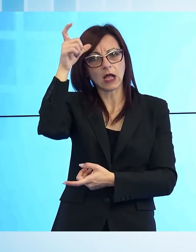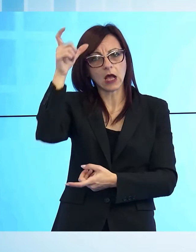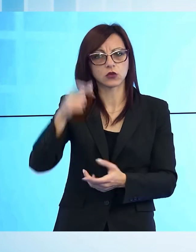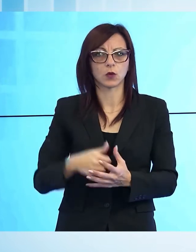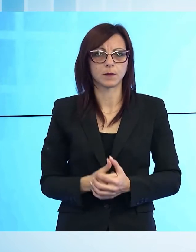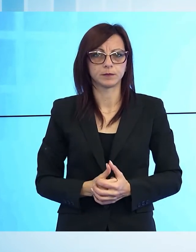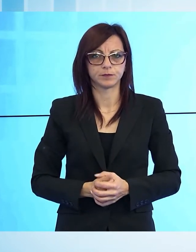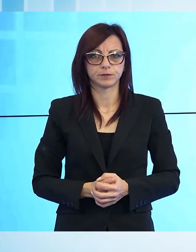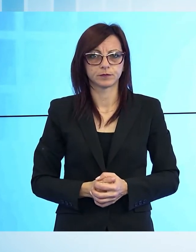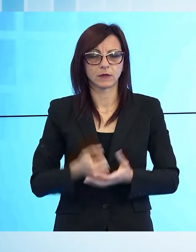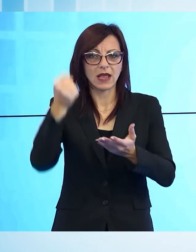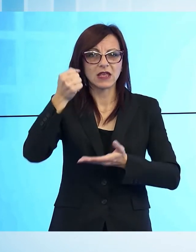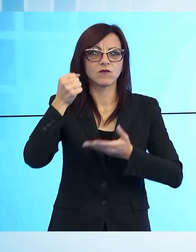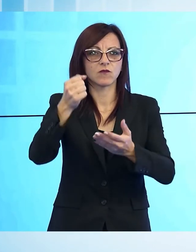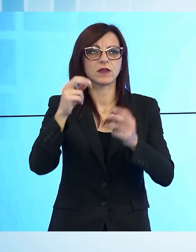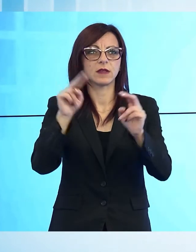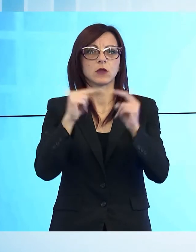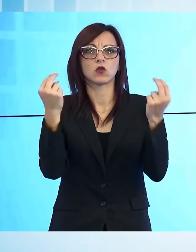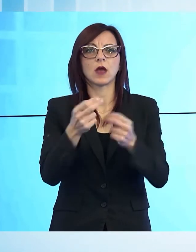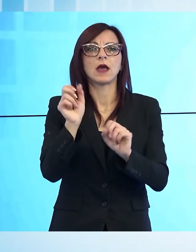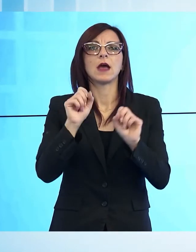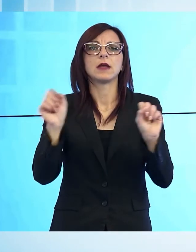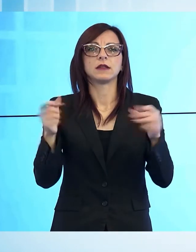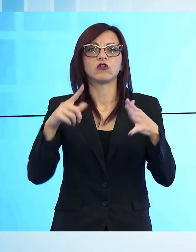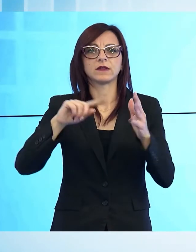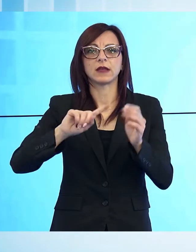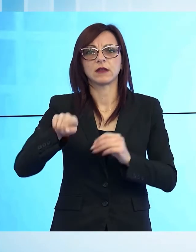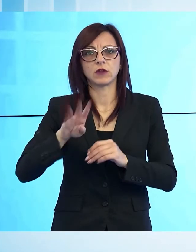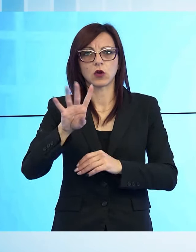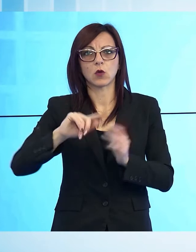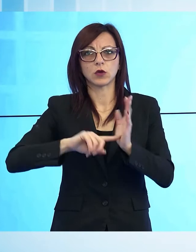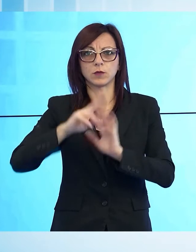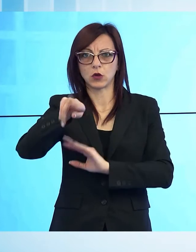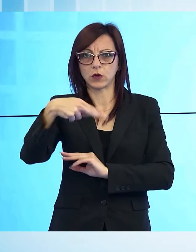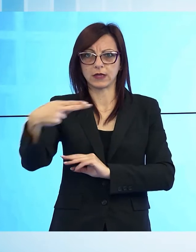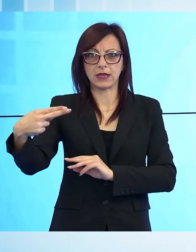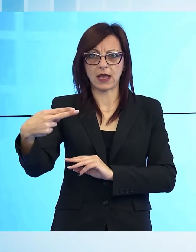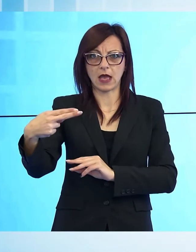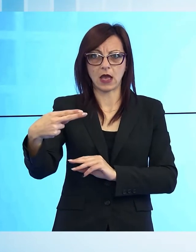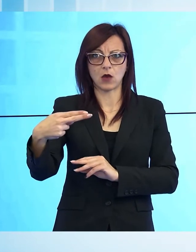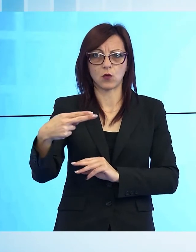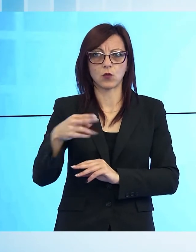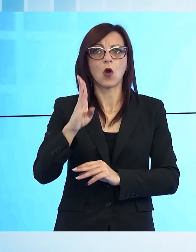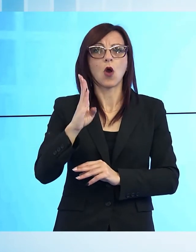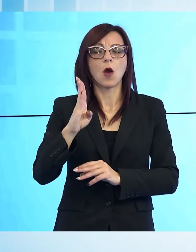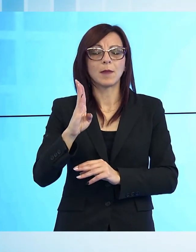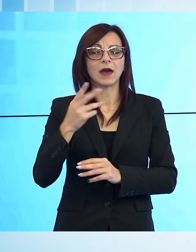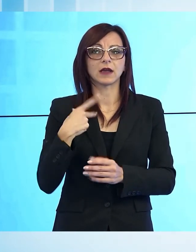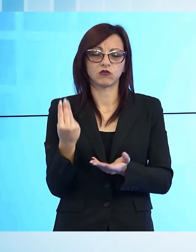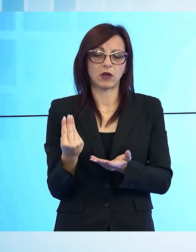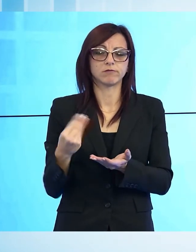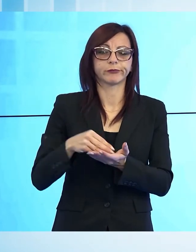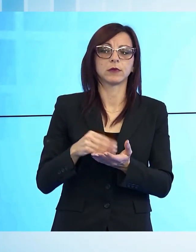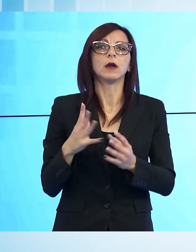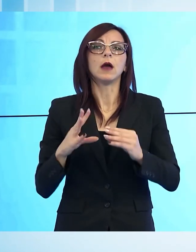'investimento totale per la Valle del Serchio ammonta 17,4 milioni di euro. e Barga ha inserito il recupero di due immobili, intanto Palazzo Giannetti